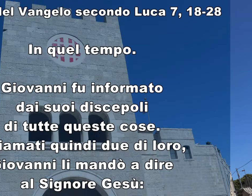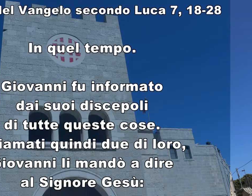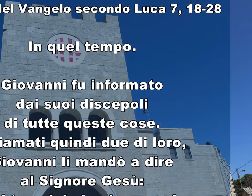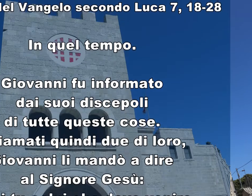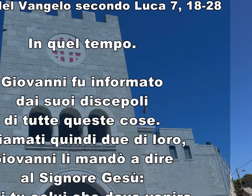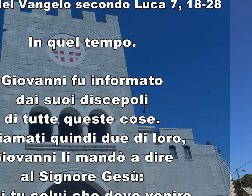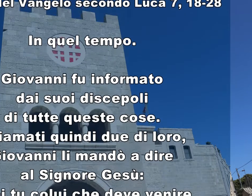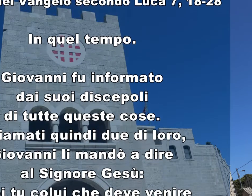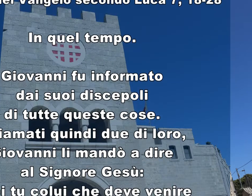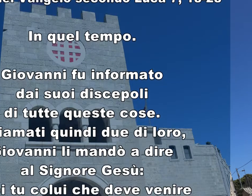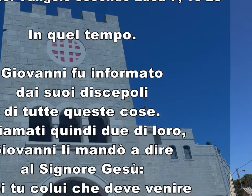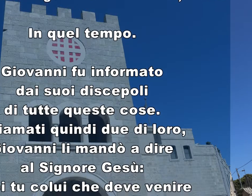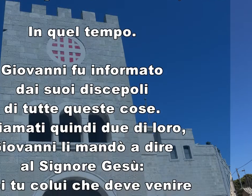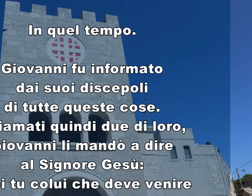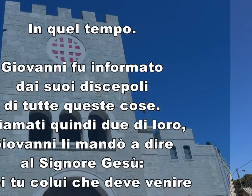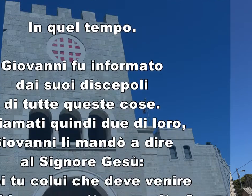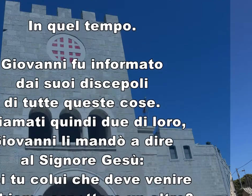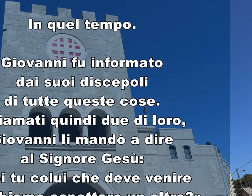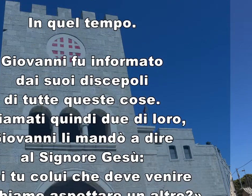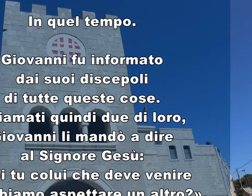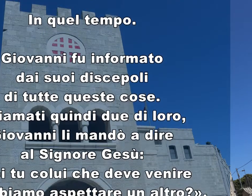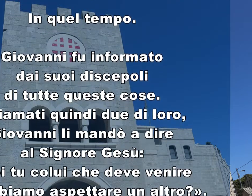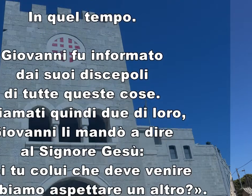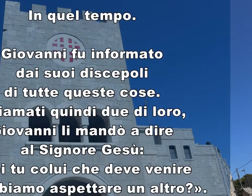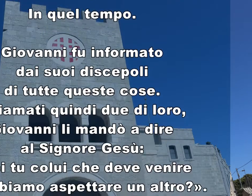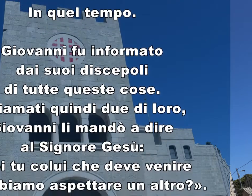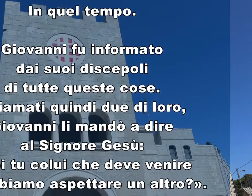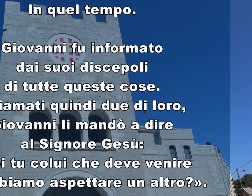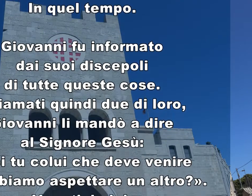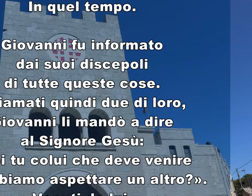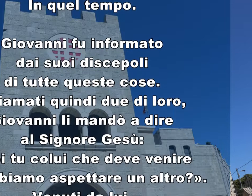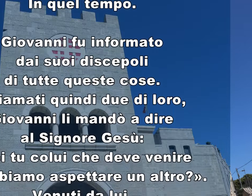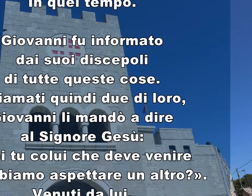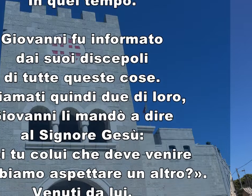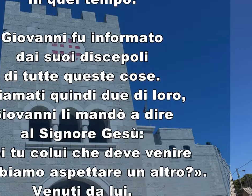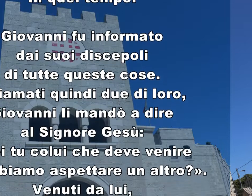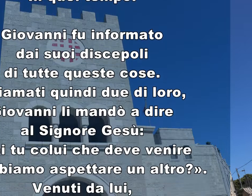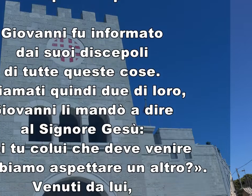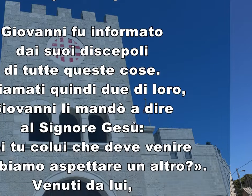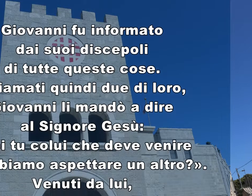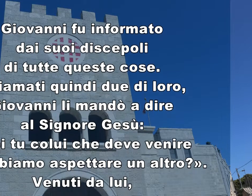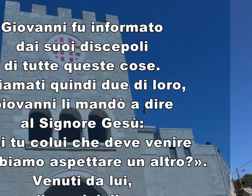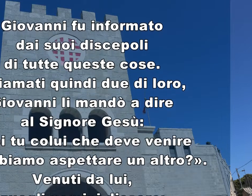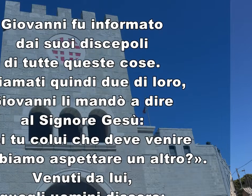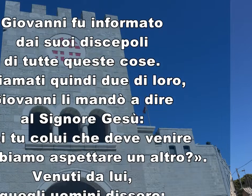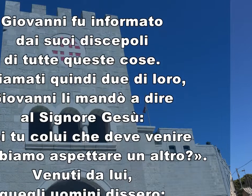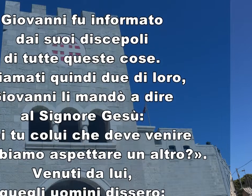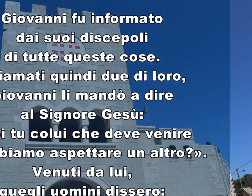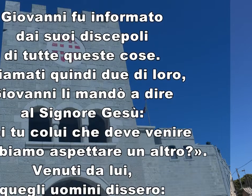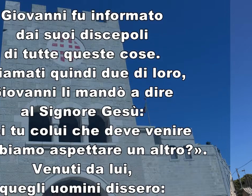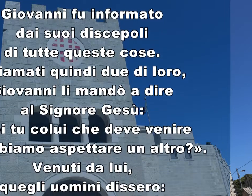colui che deve venire o dobbiamo aspettare un altro? Venuti da Lui, quegli uomini dissero